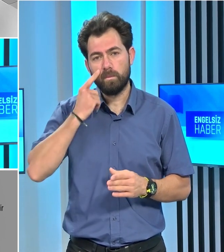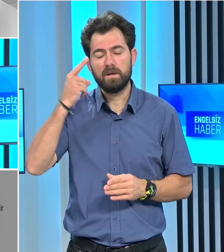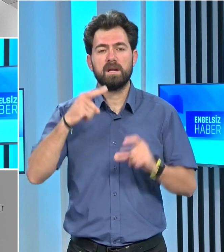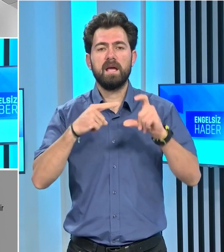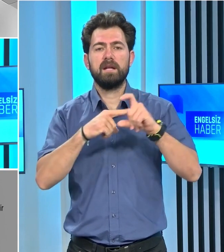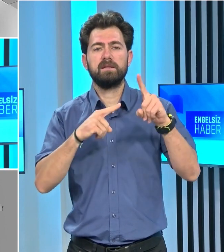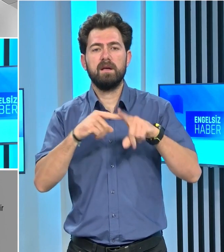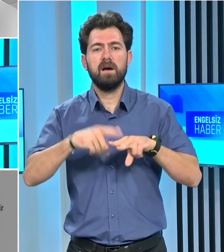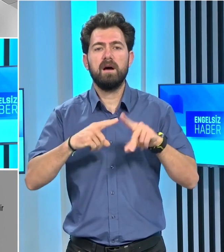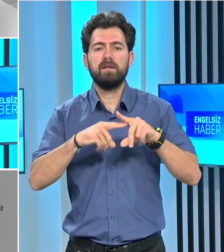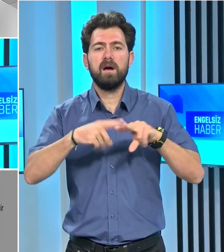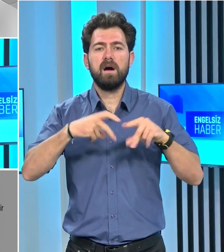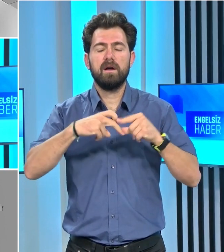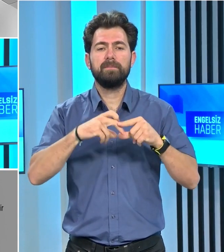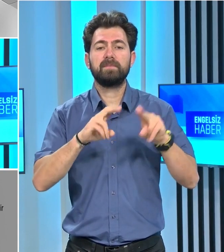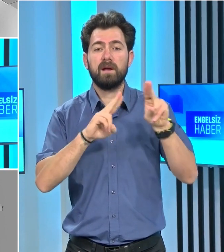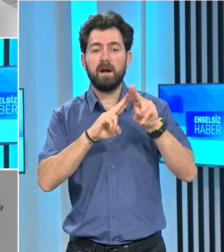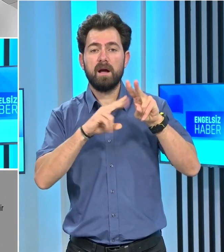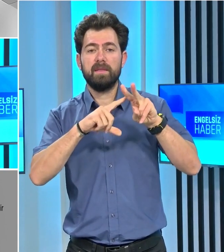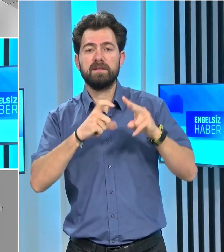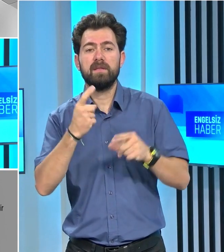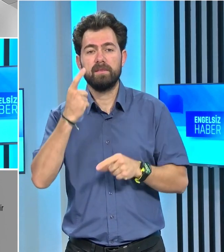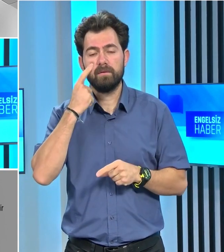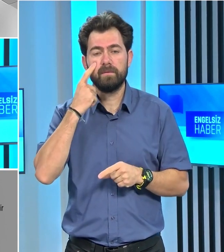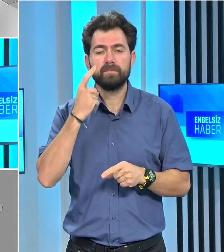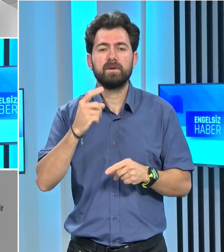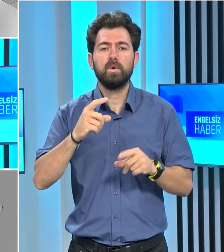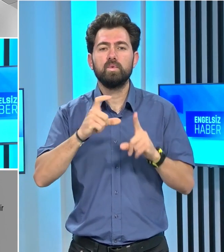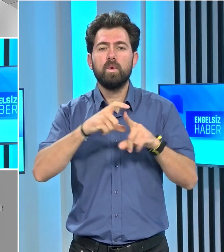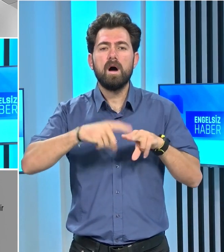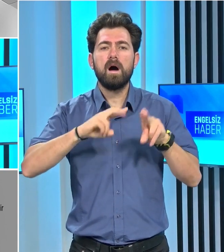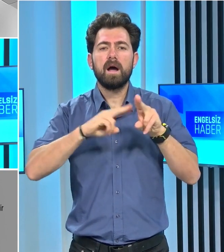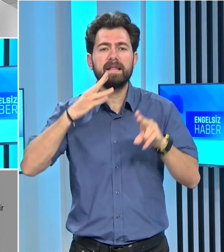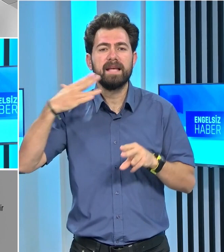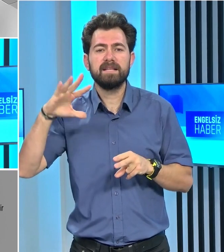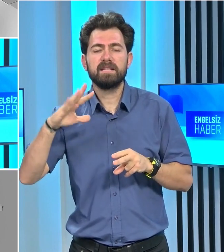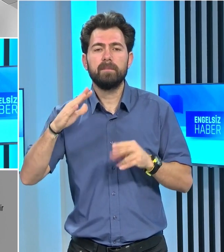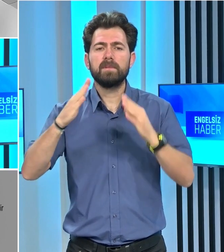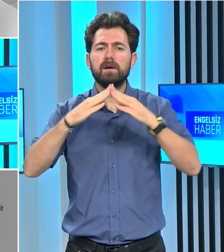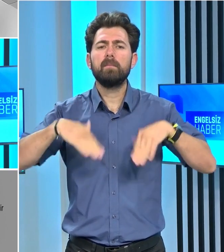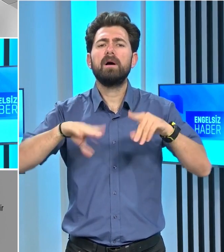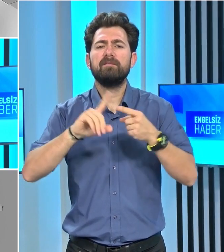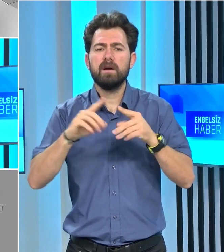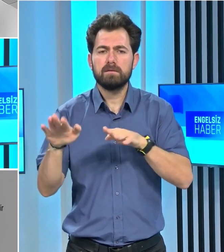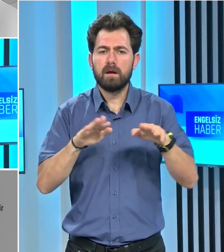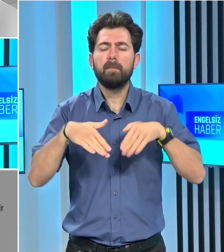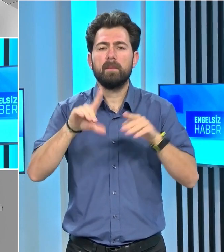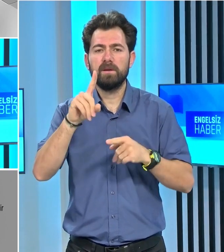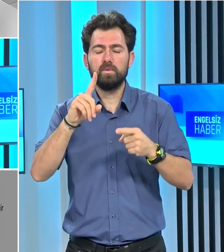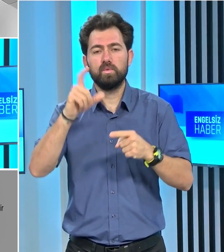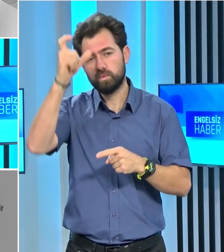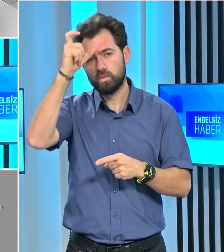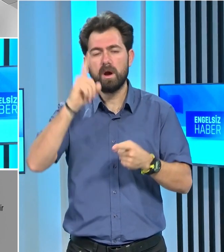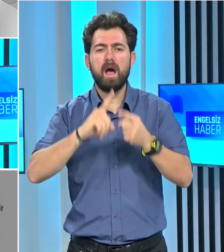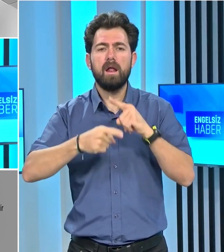Cumhurbaşkanı Ersin Tatar, Kuzey Kıbrıs Türk Cumhuriyeti'nin Doğu Akdeniz'de yıkılmaz ve sarsılmaz bir Türk